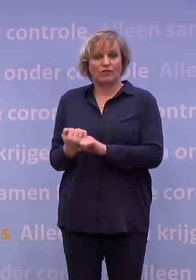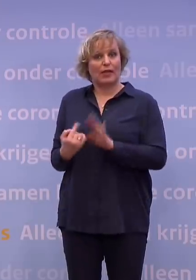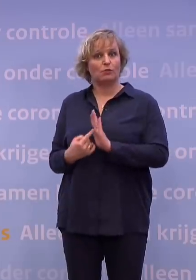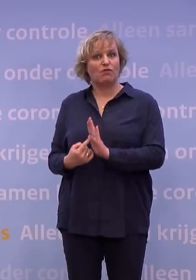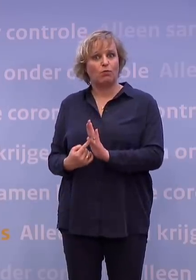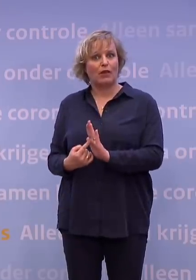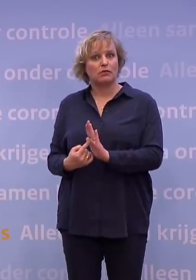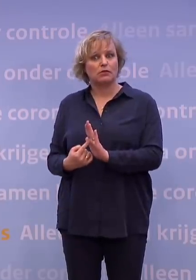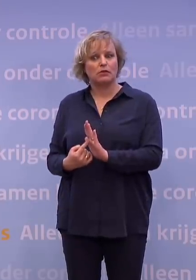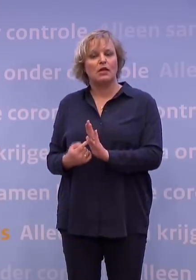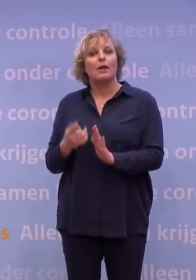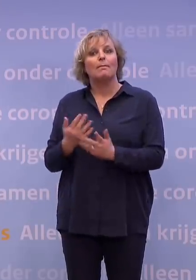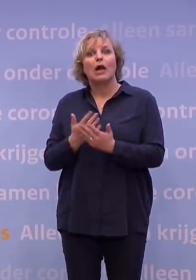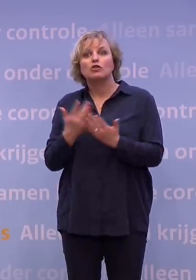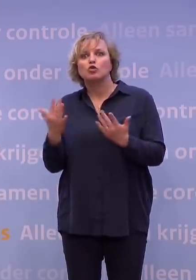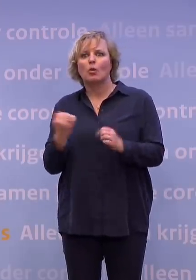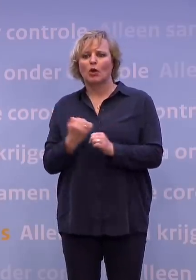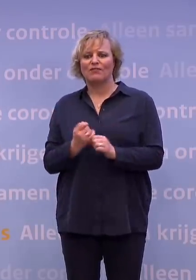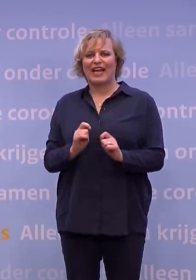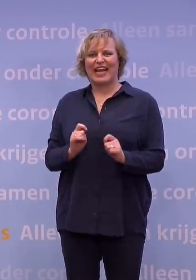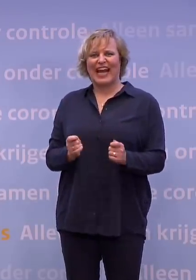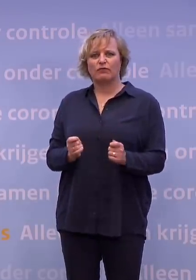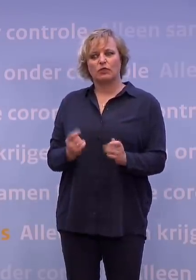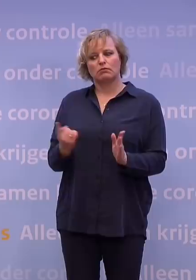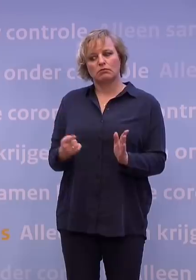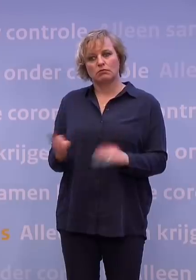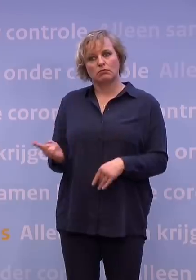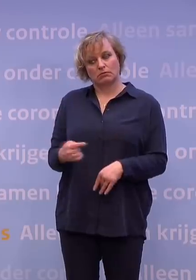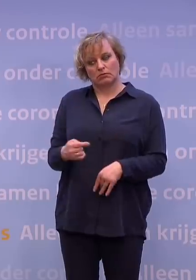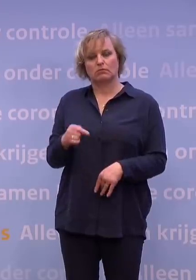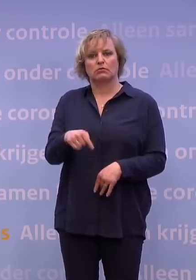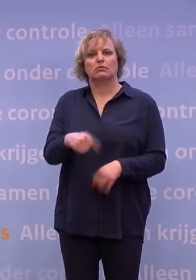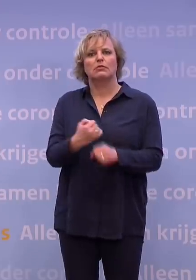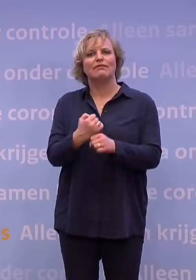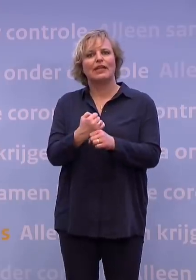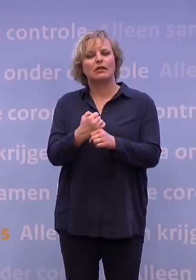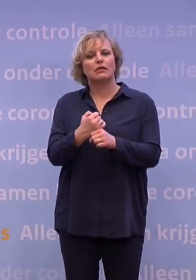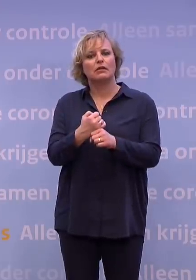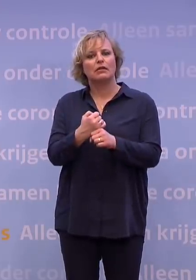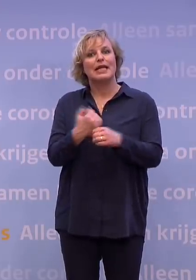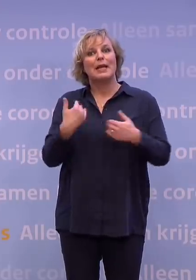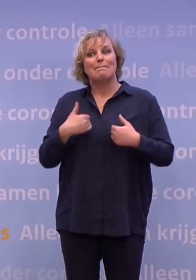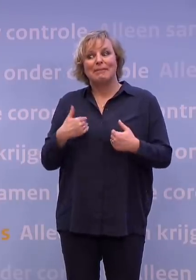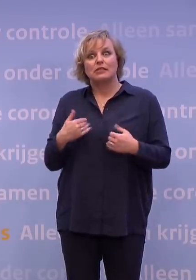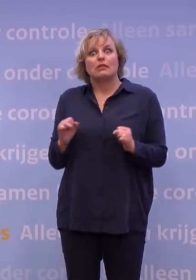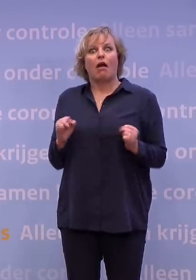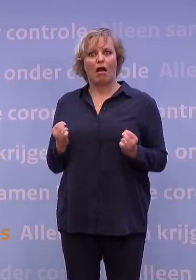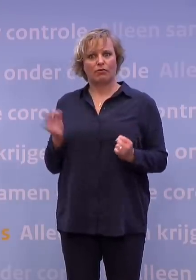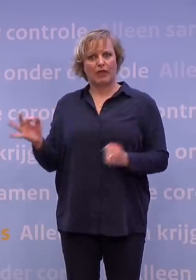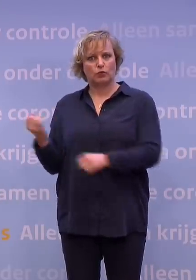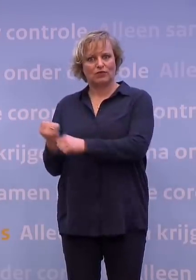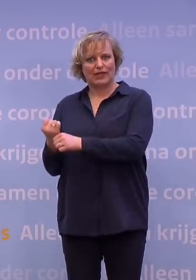althans werkgevers, die dat wel vragen van hun werknemers. Ook gewoon mensen die thuis zouden kunnen werken.